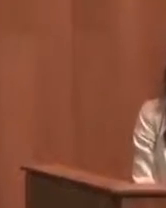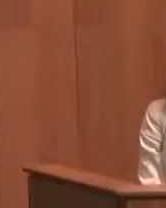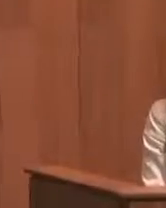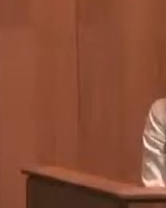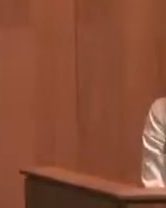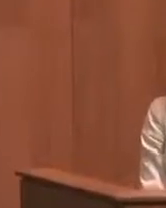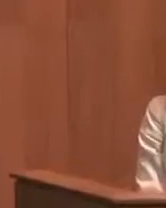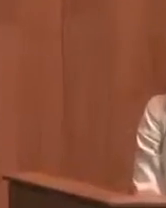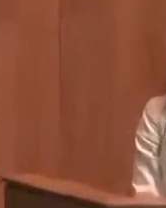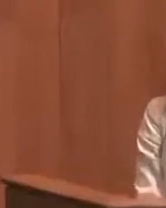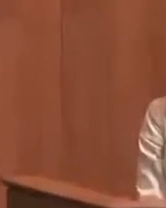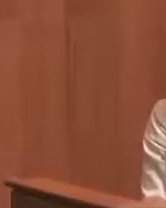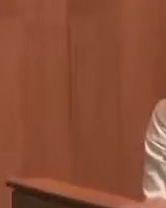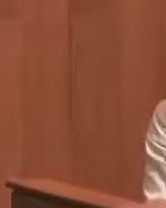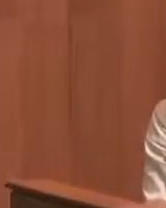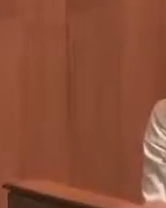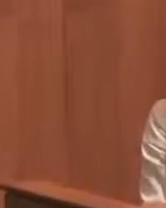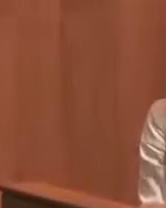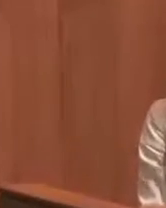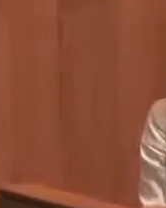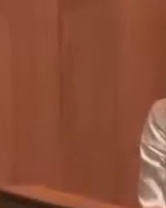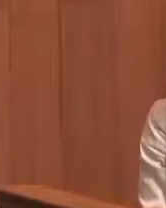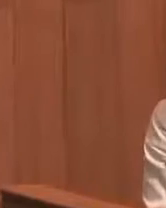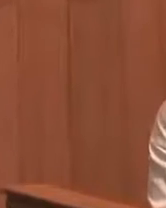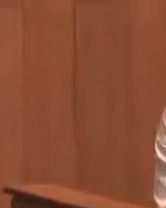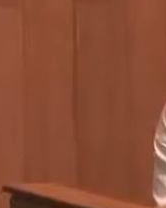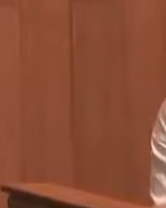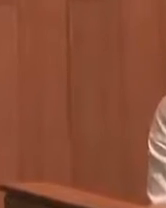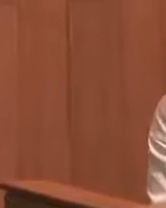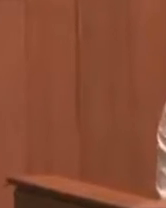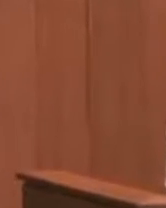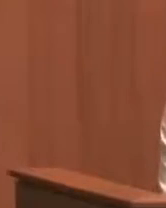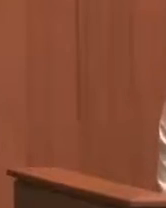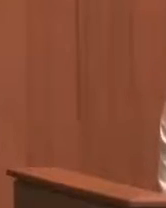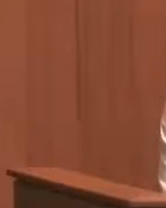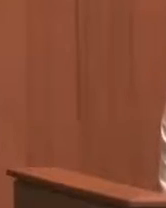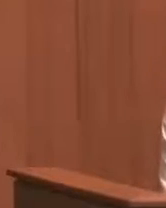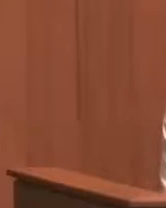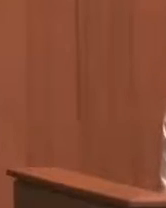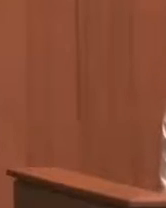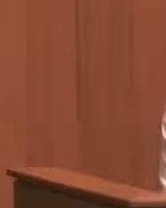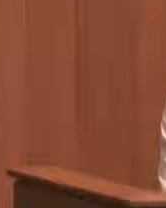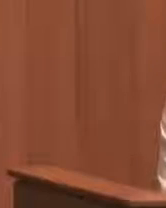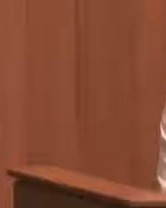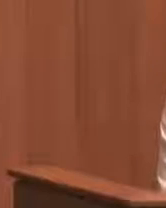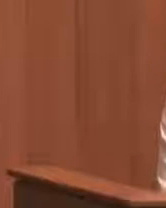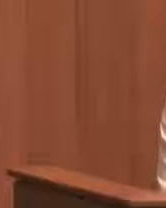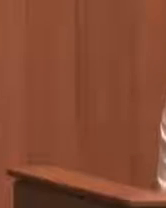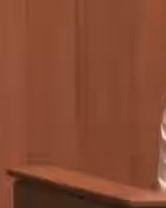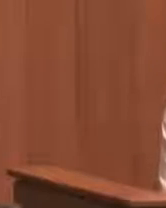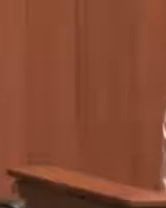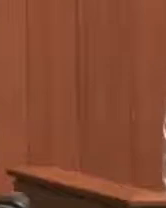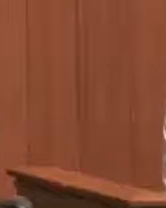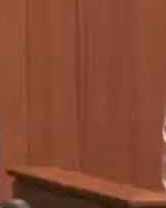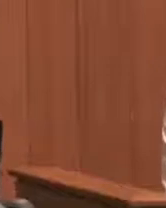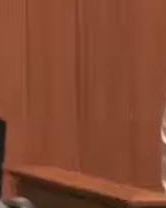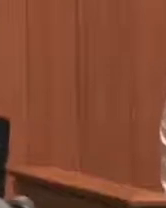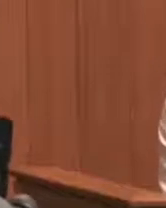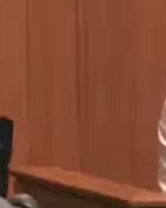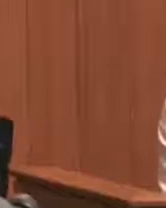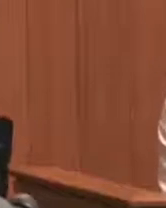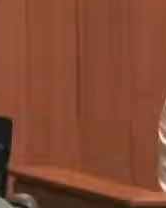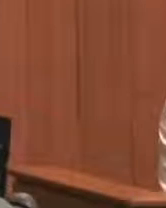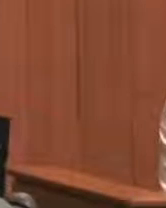de acesso à informação. Então, foi debatido que, a partir da escala Brasil Transparente, da CGU, verificou o grande